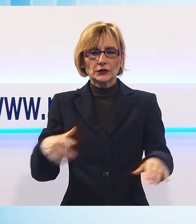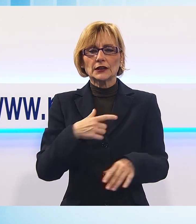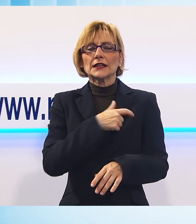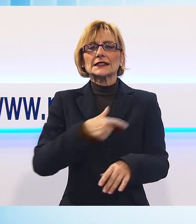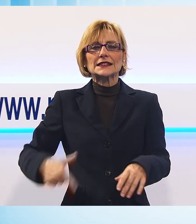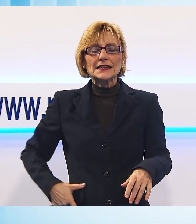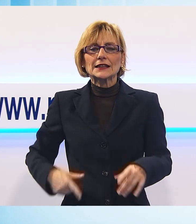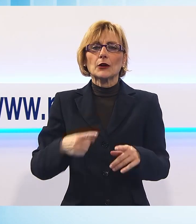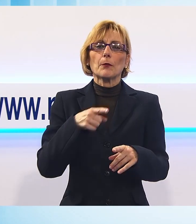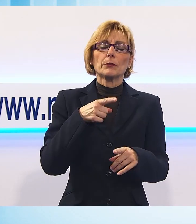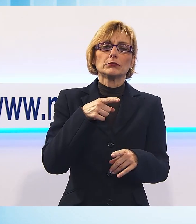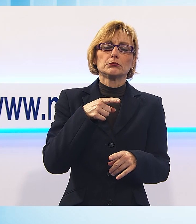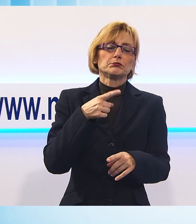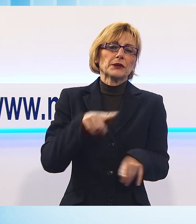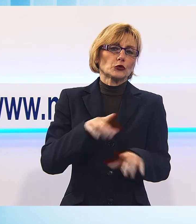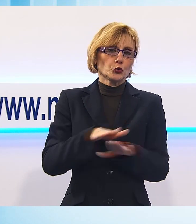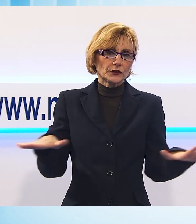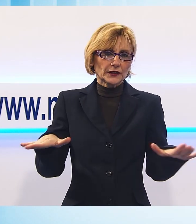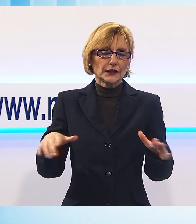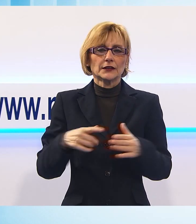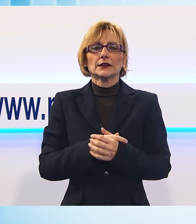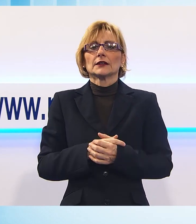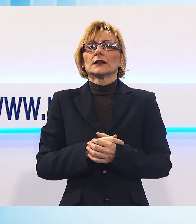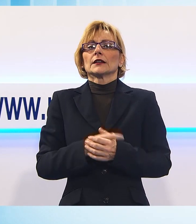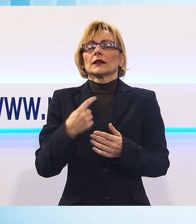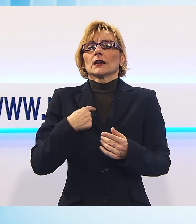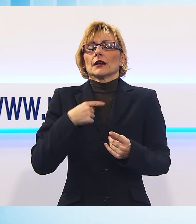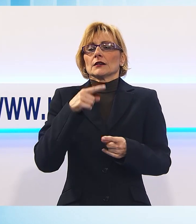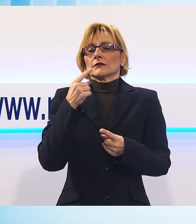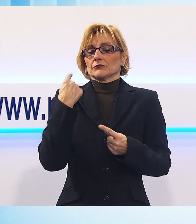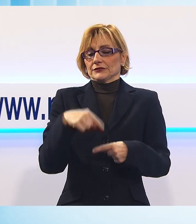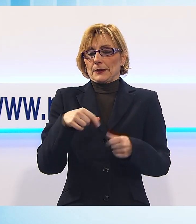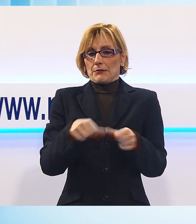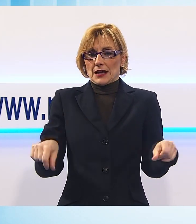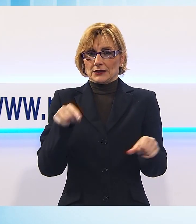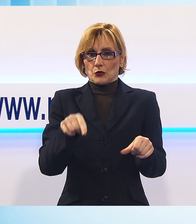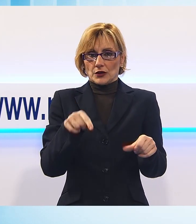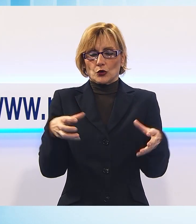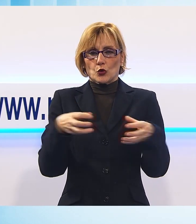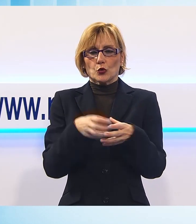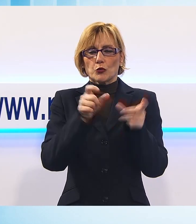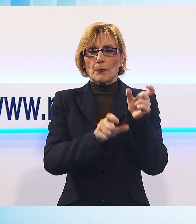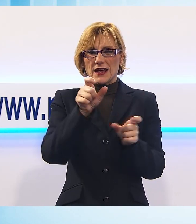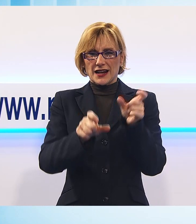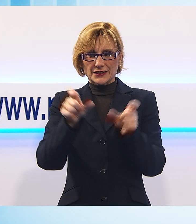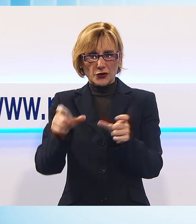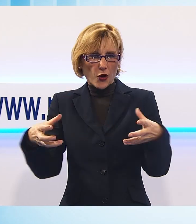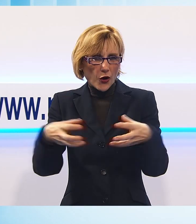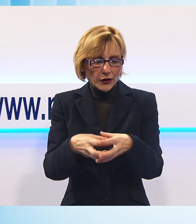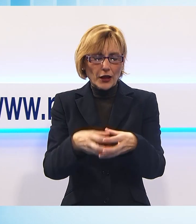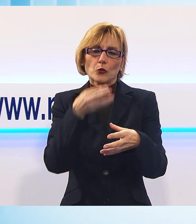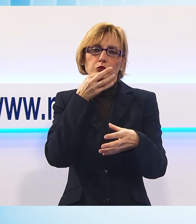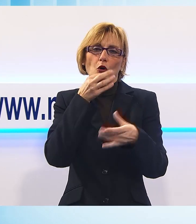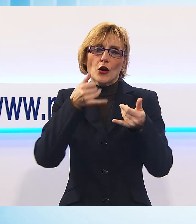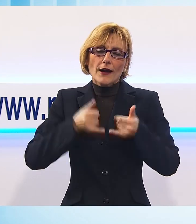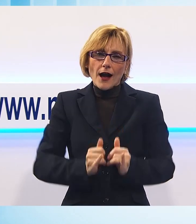per tutti. E quindi intorno a questo criterio, intorno a questo principio, appunto aggregare un gruppo di persone dal quale poi nasce